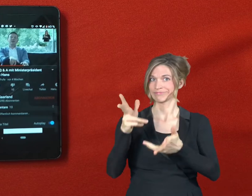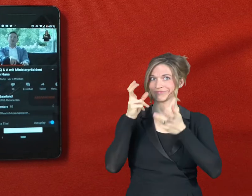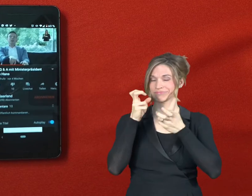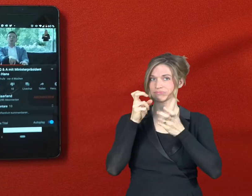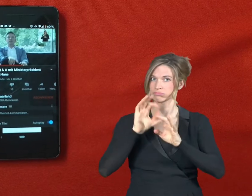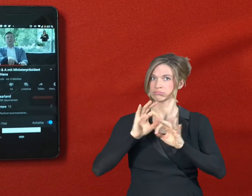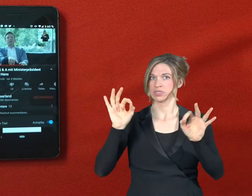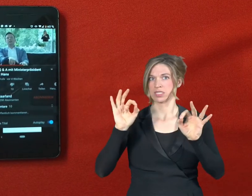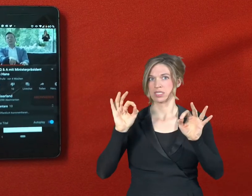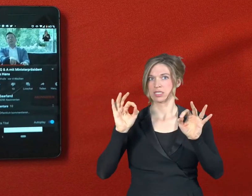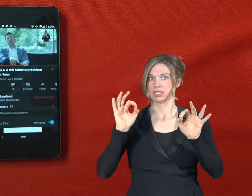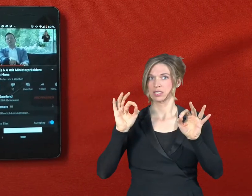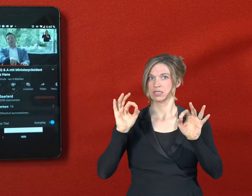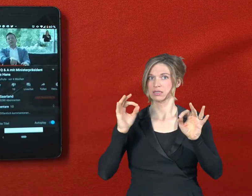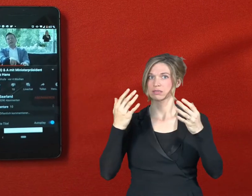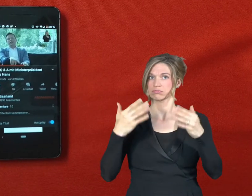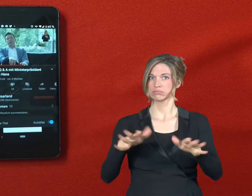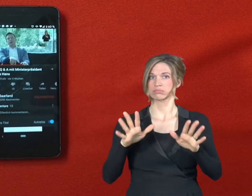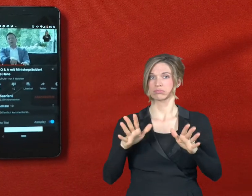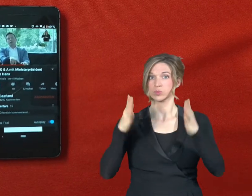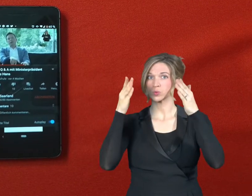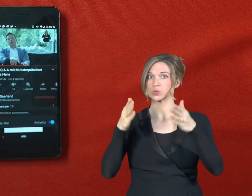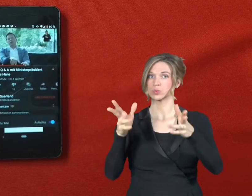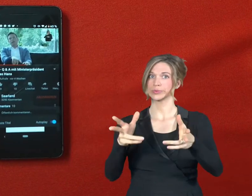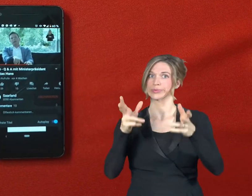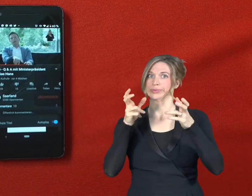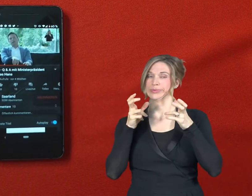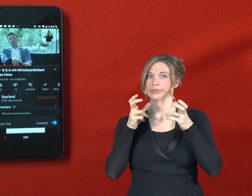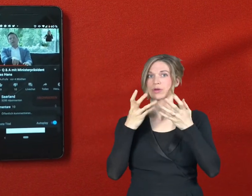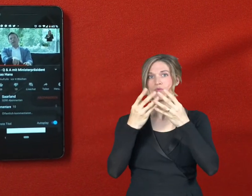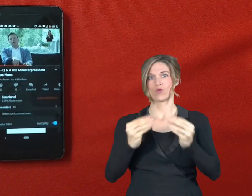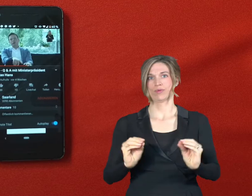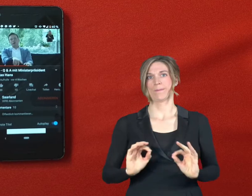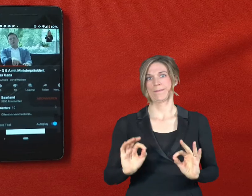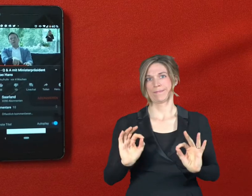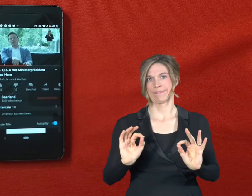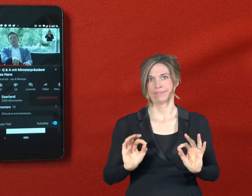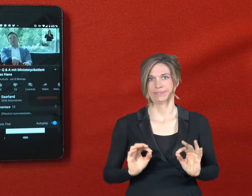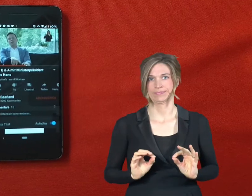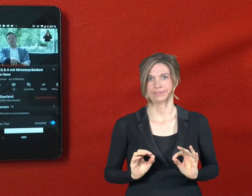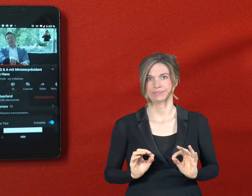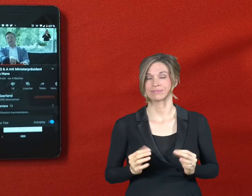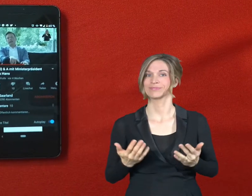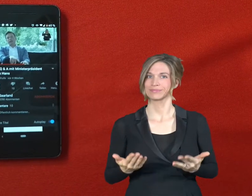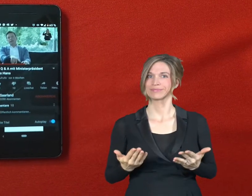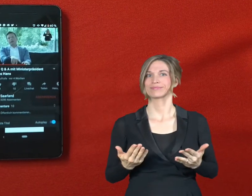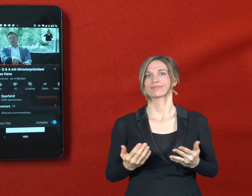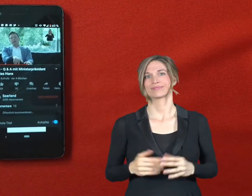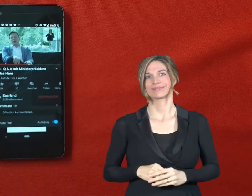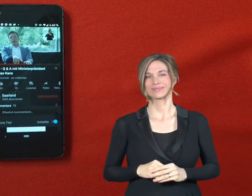und in einer wunderbaren Auflösung zu sehen. Das wäre es denn jetzt soweit zu